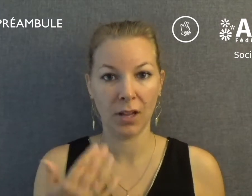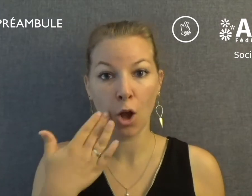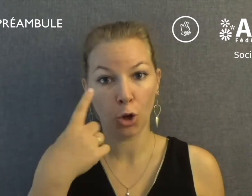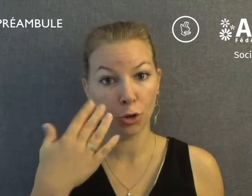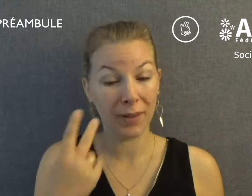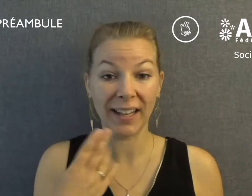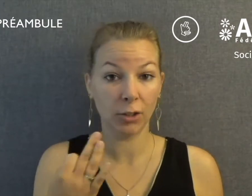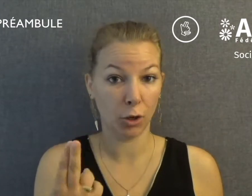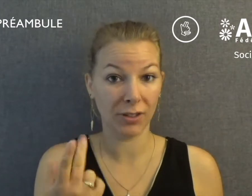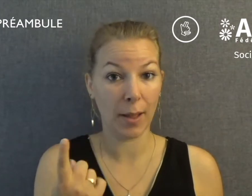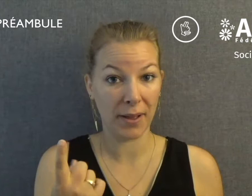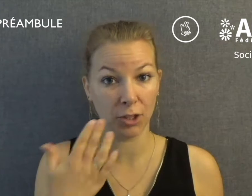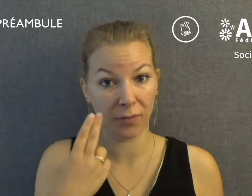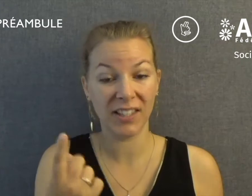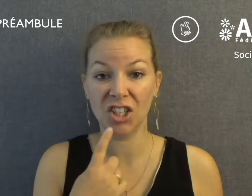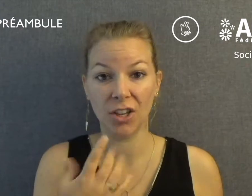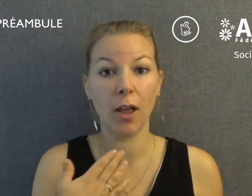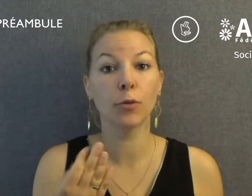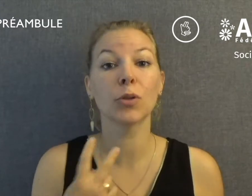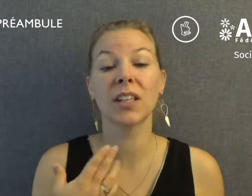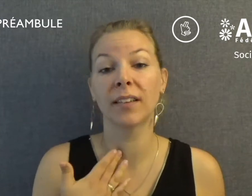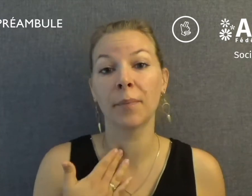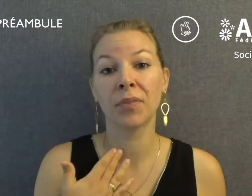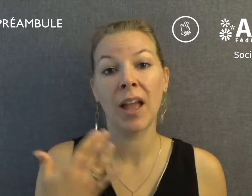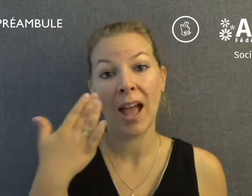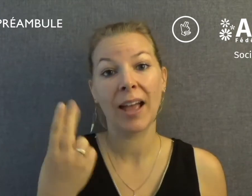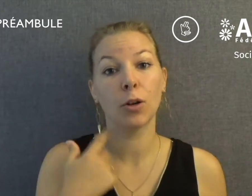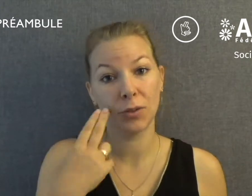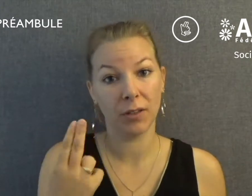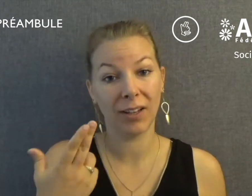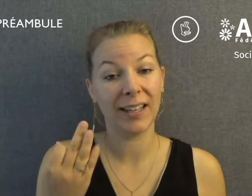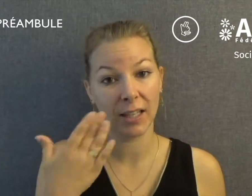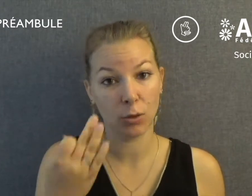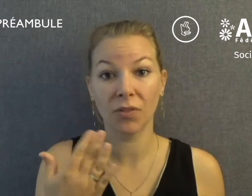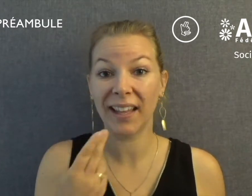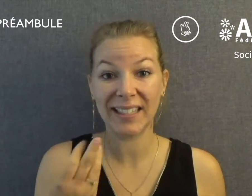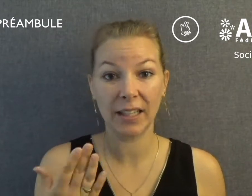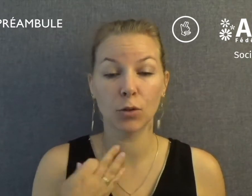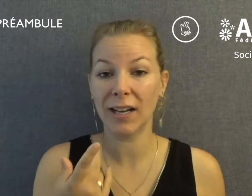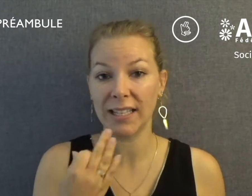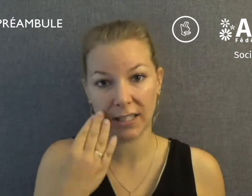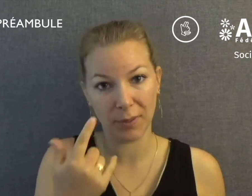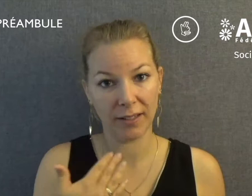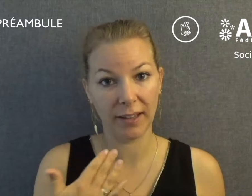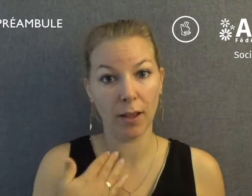En 2014, la page envisageait une société inclusive grâce à son texte sur l'accessibilité